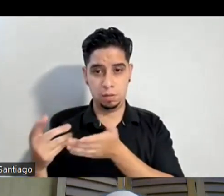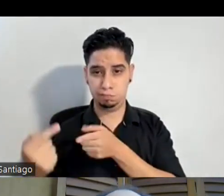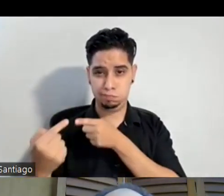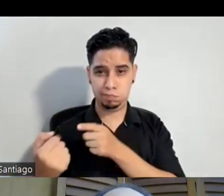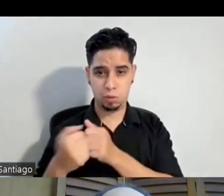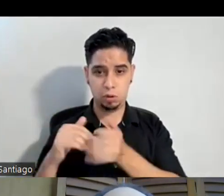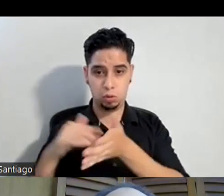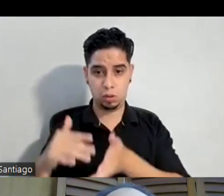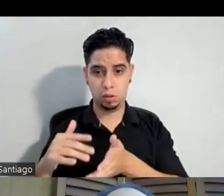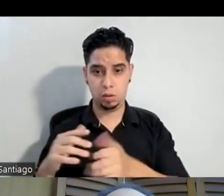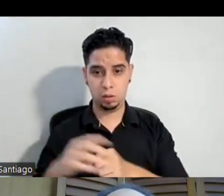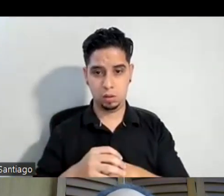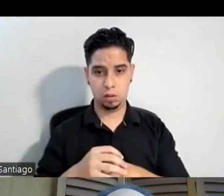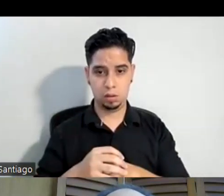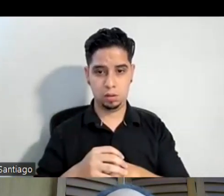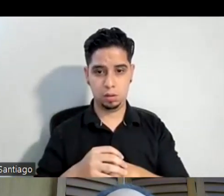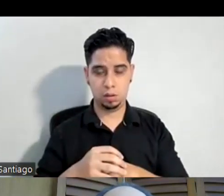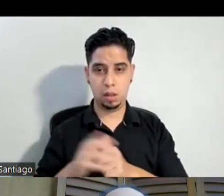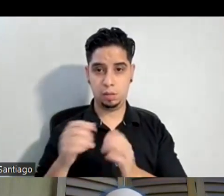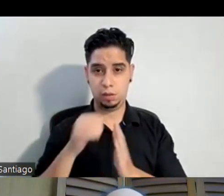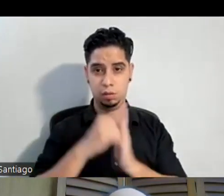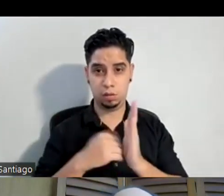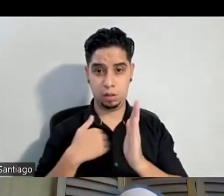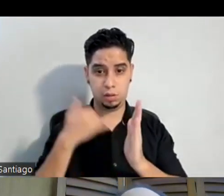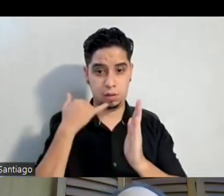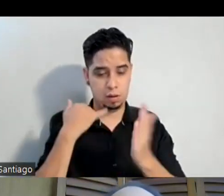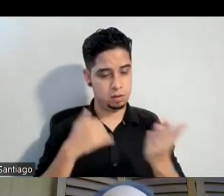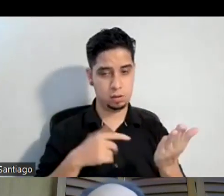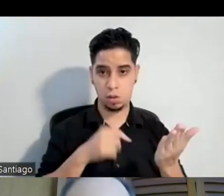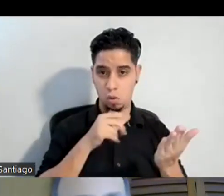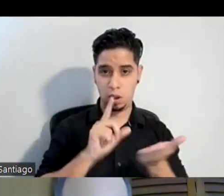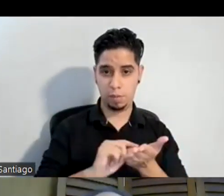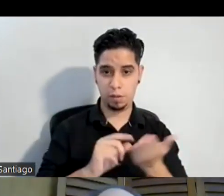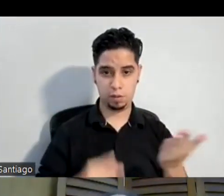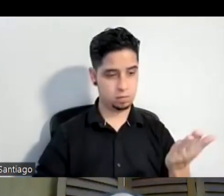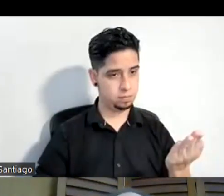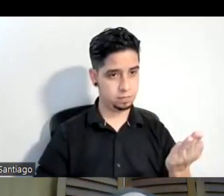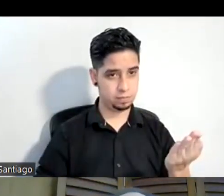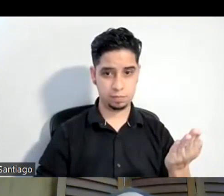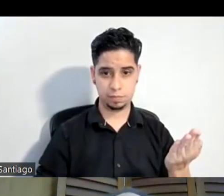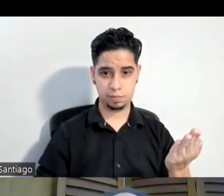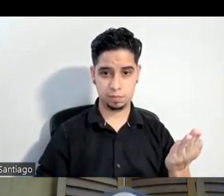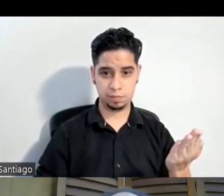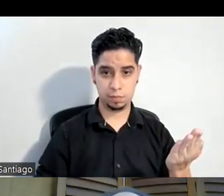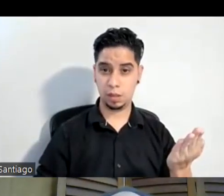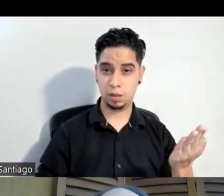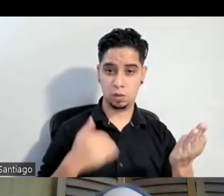el libreto lo tienen en el celular y no lo tienen impreso y está no no maestra es que le hacemos las anotaciones aquí no